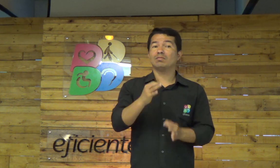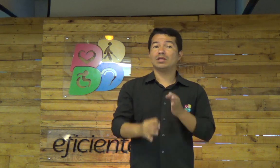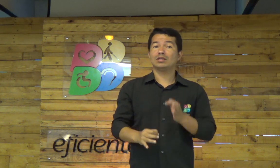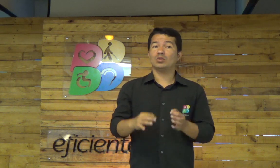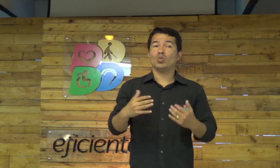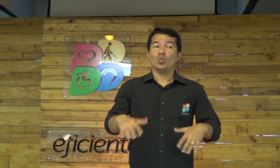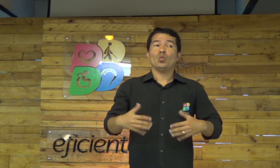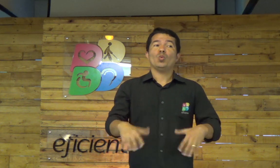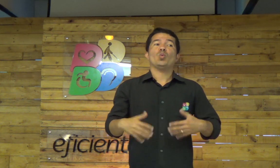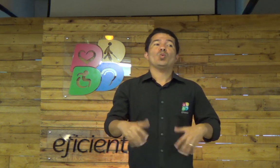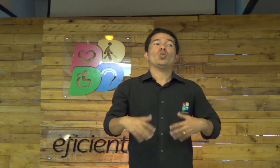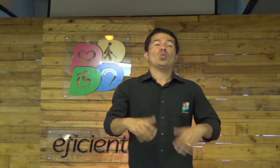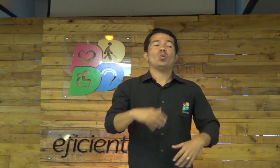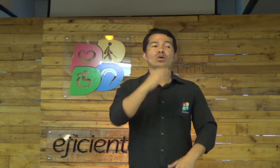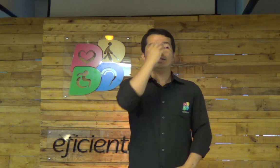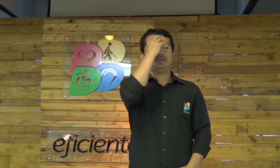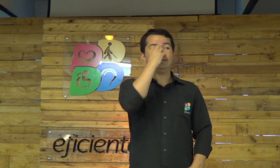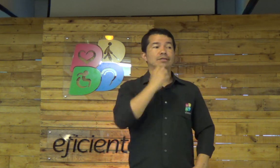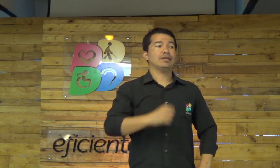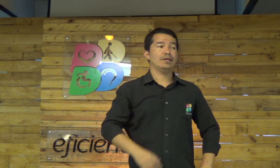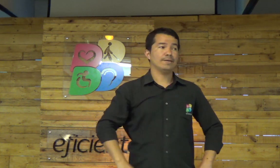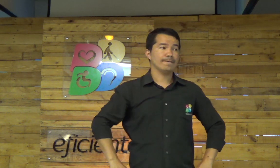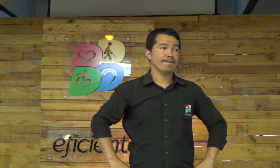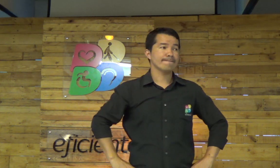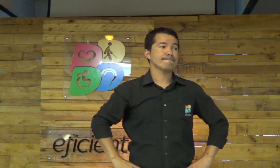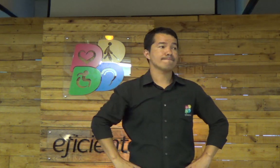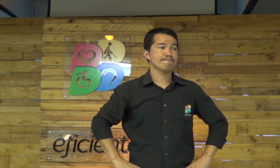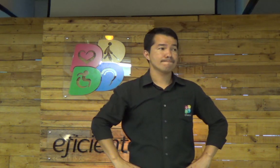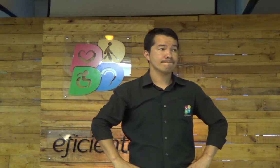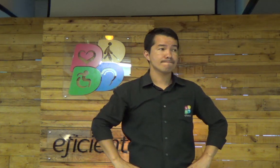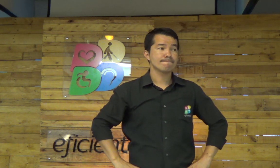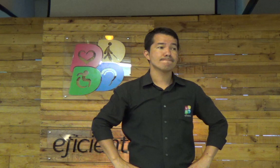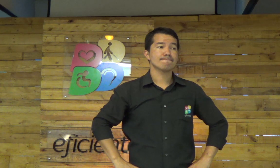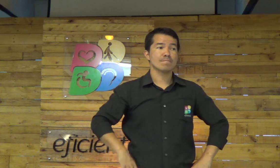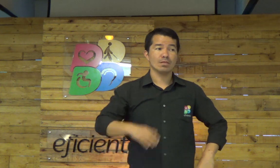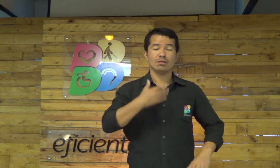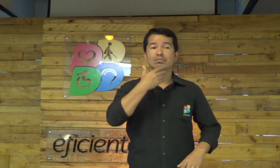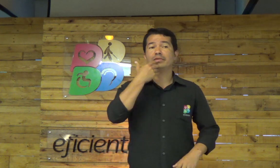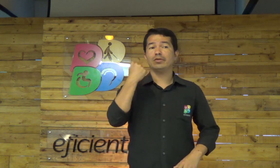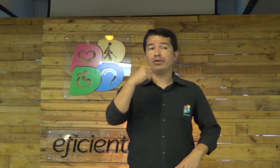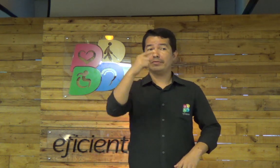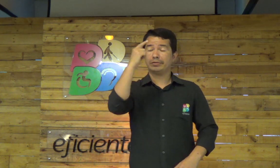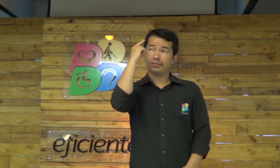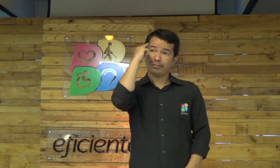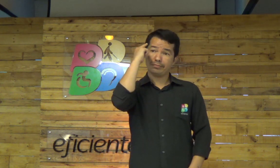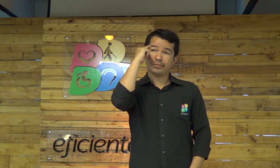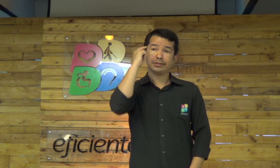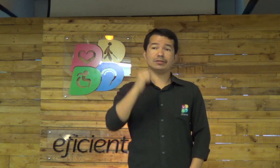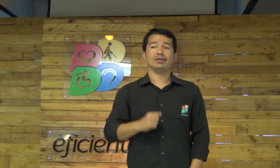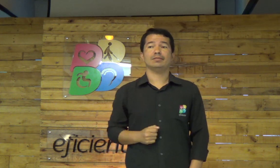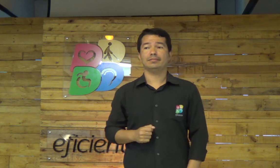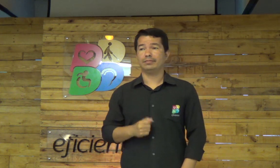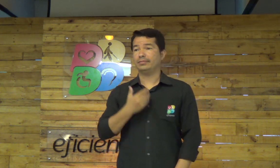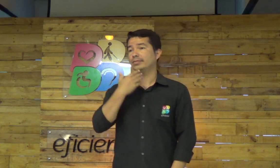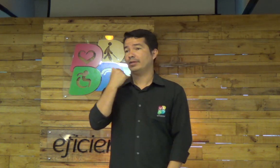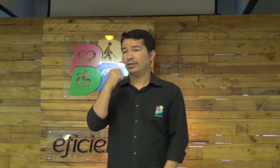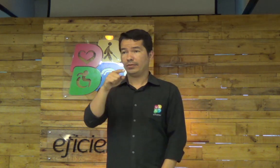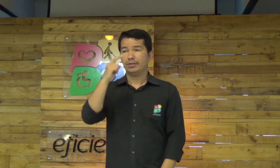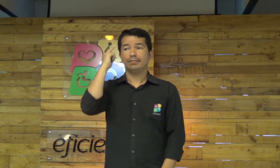o julgamento do Senhor, o julgamento do Senhor virá sobre a sua vida, isso é sério, é melhor você pensar, é